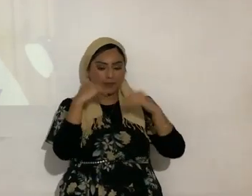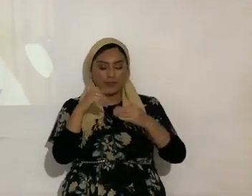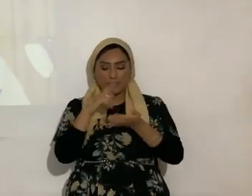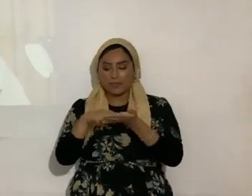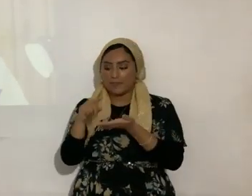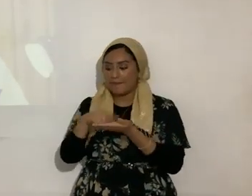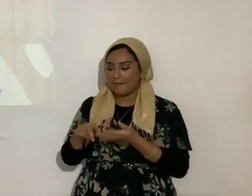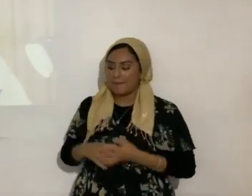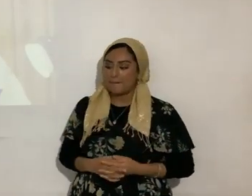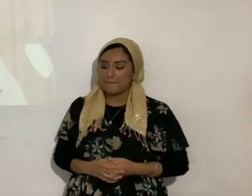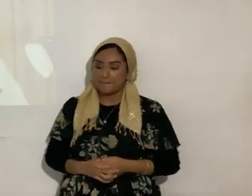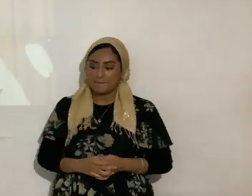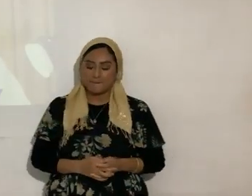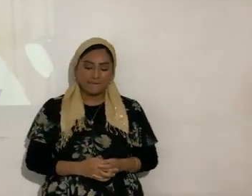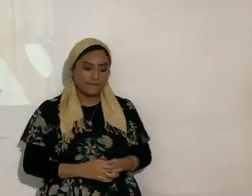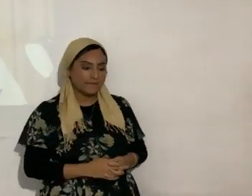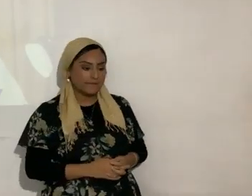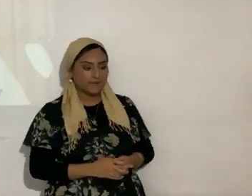y a las orgullosas igual